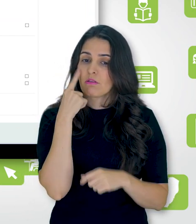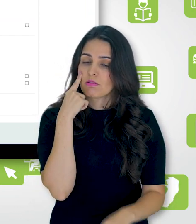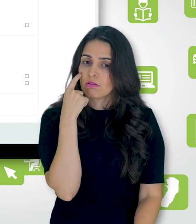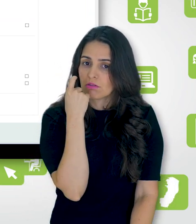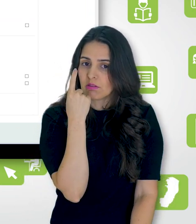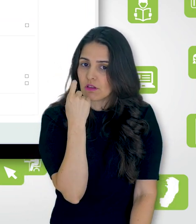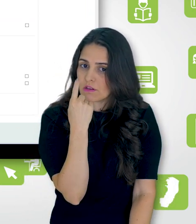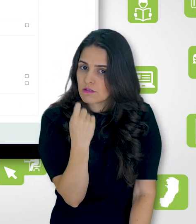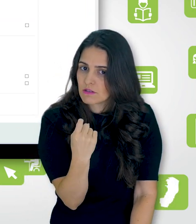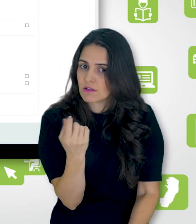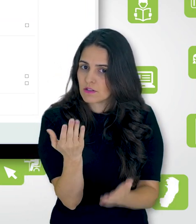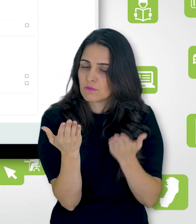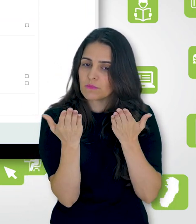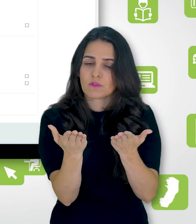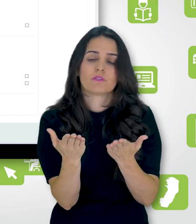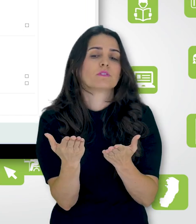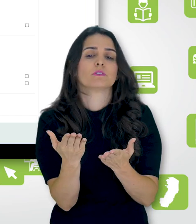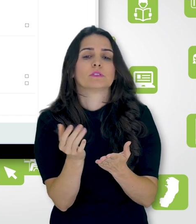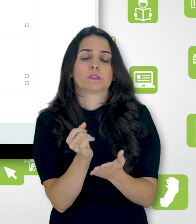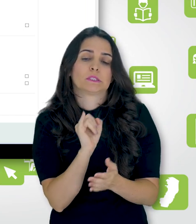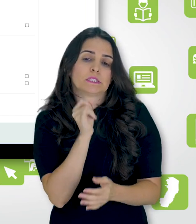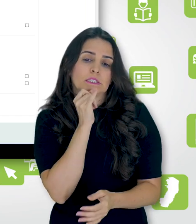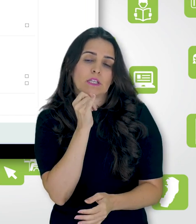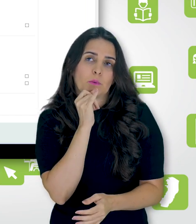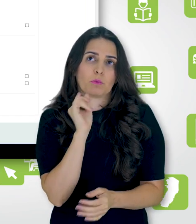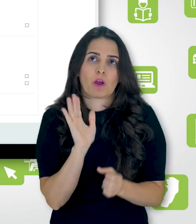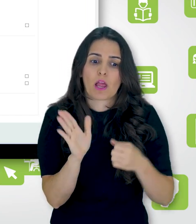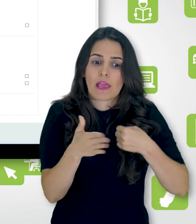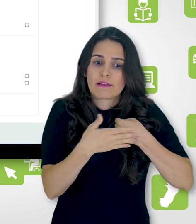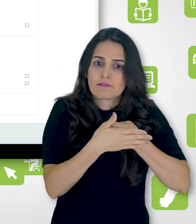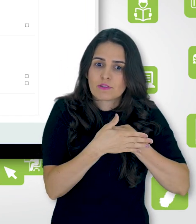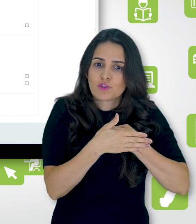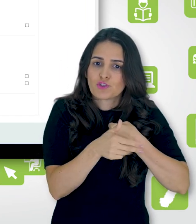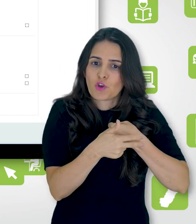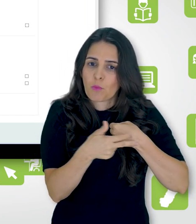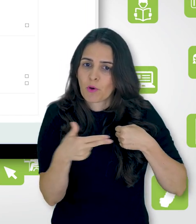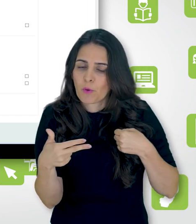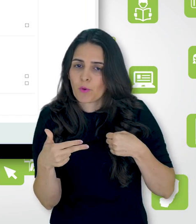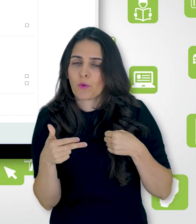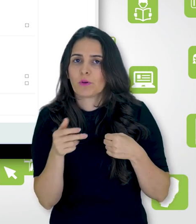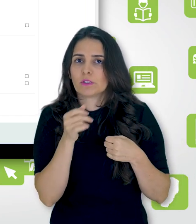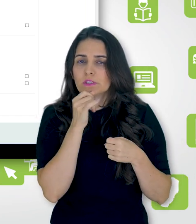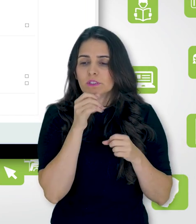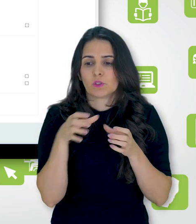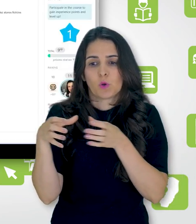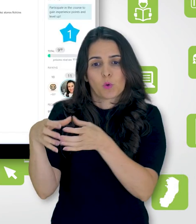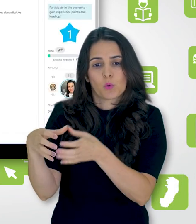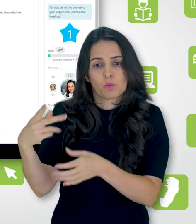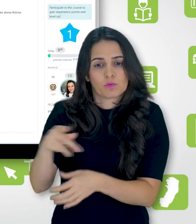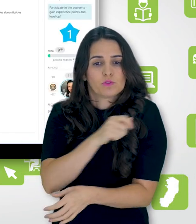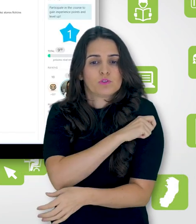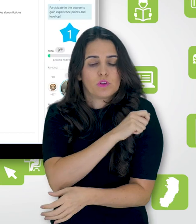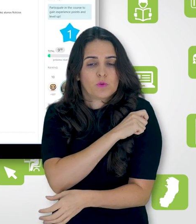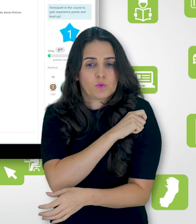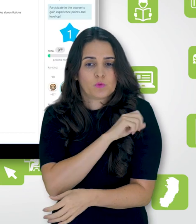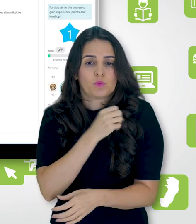para você, em caso de restringir a um determinado grupo de estudantes, ou até mesmo para um